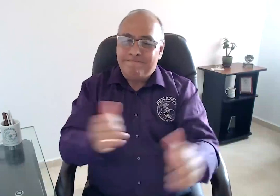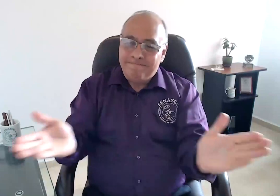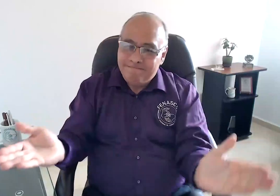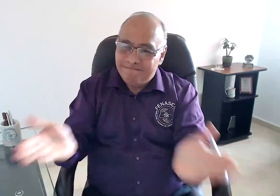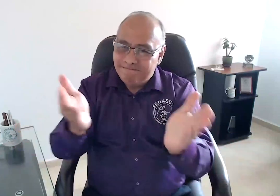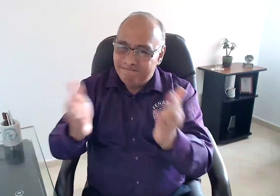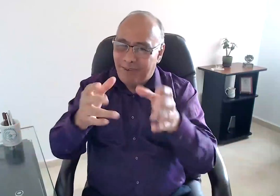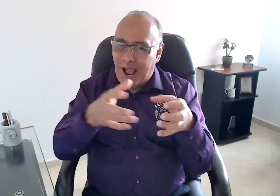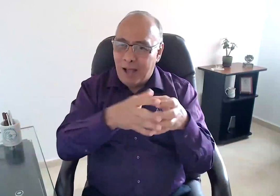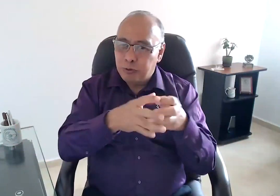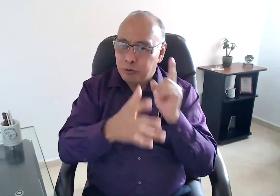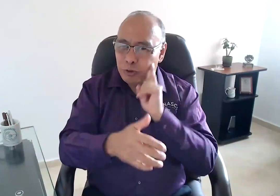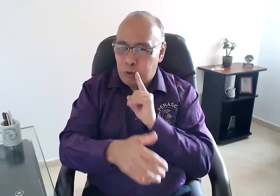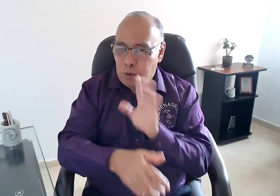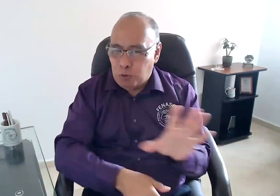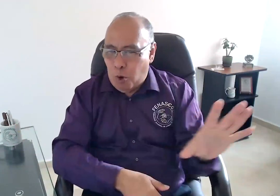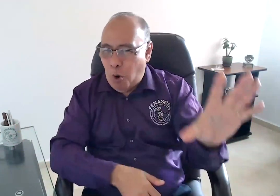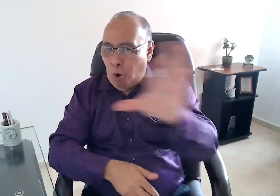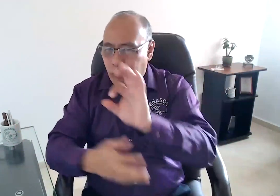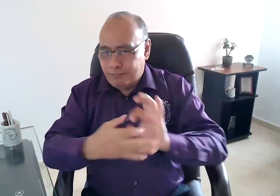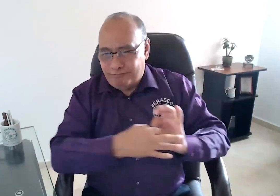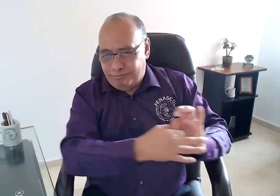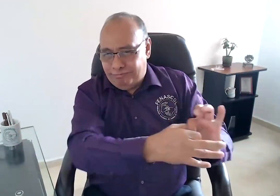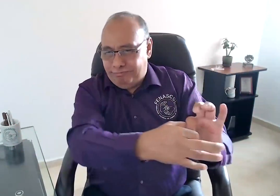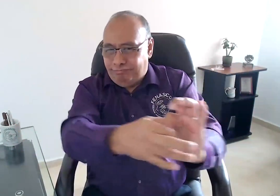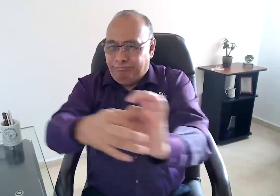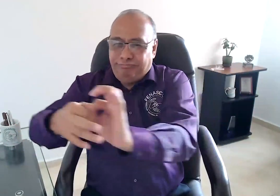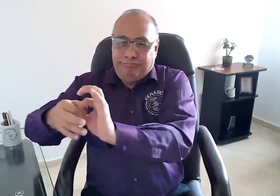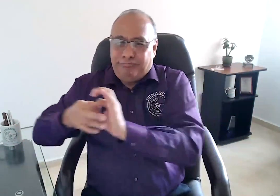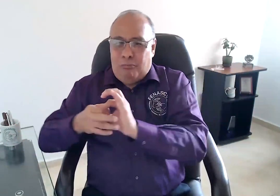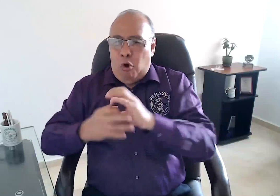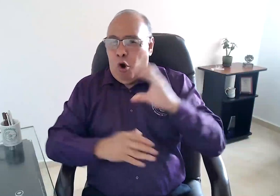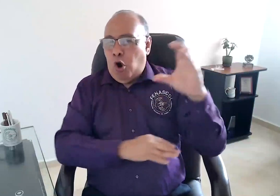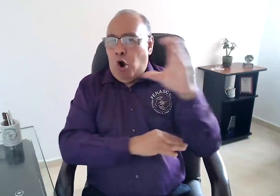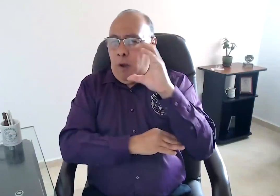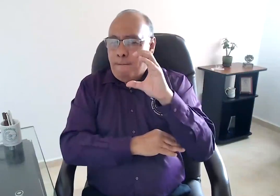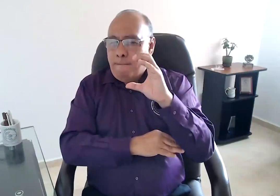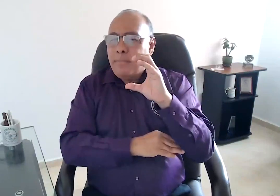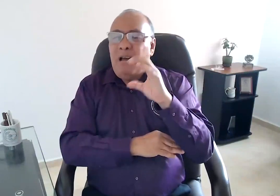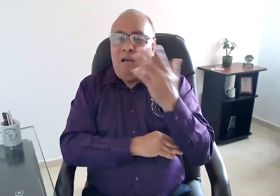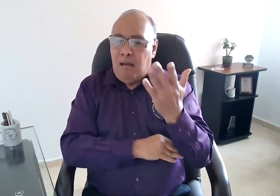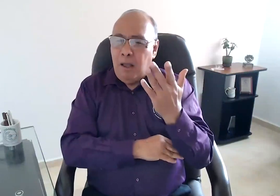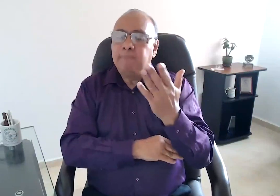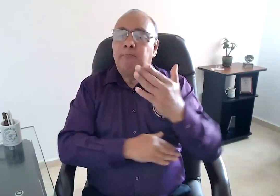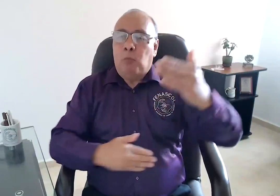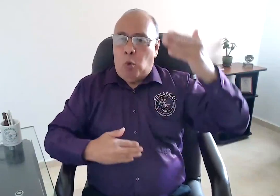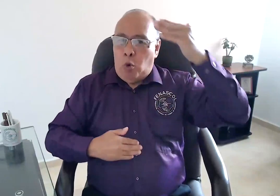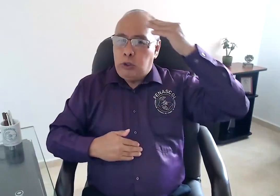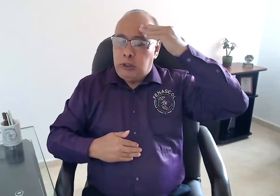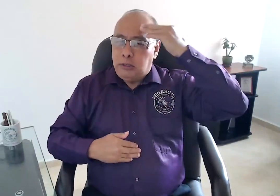FENASCOL se ha preparado para motivar e impulsar a las asociaciones de personas sordas con el fin de trabajar articuladamente,